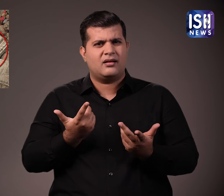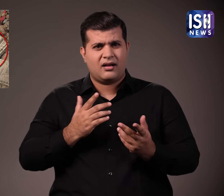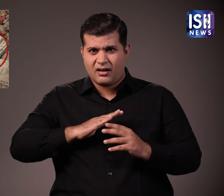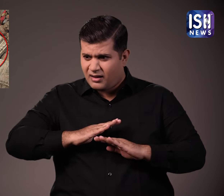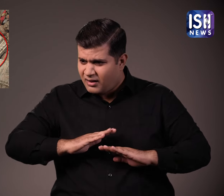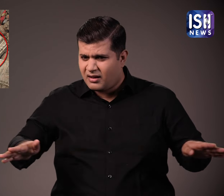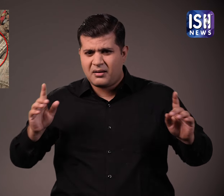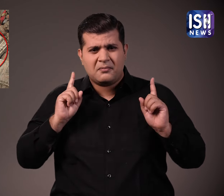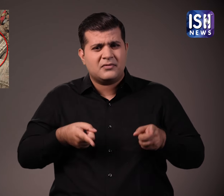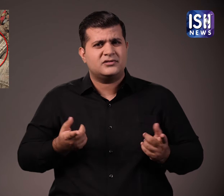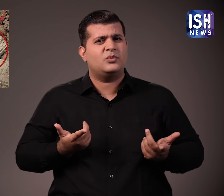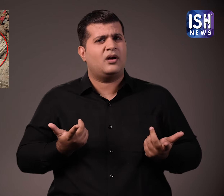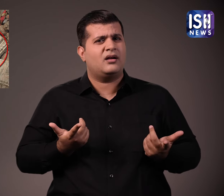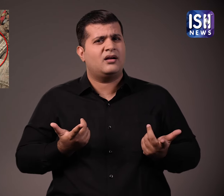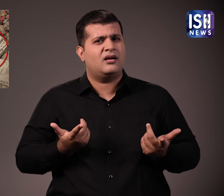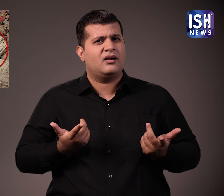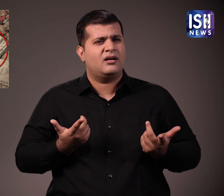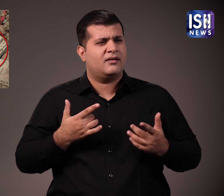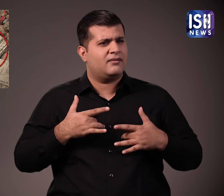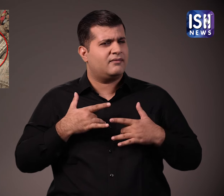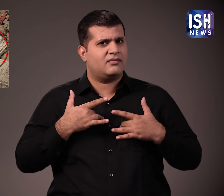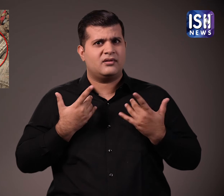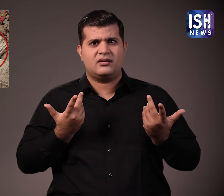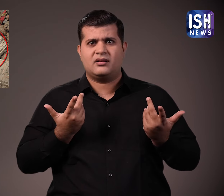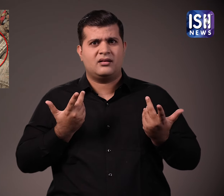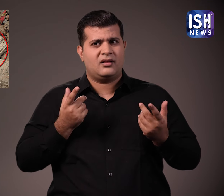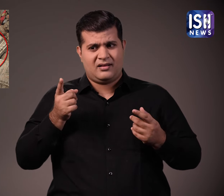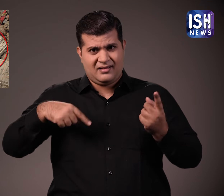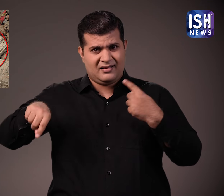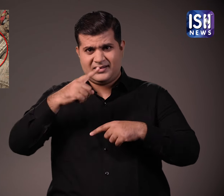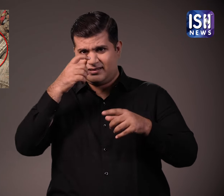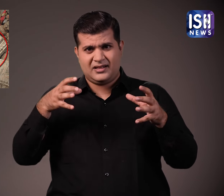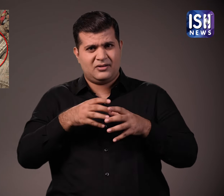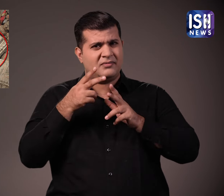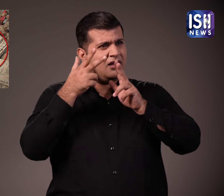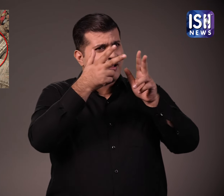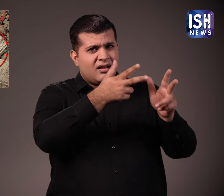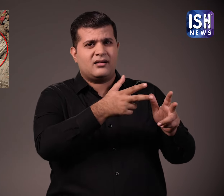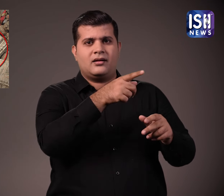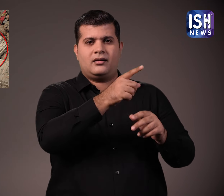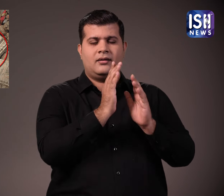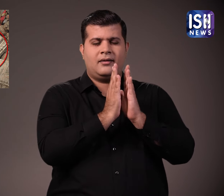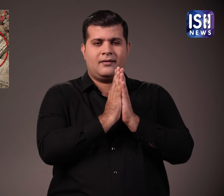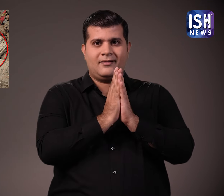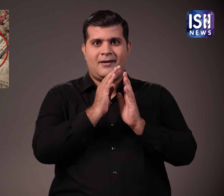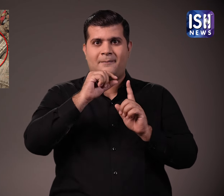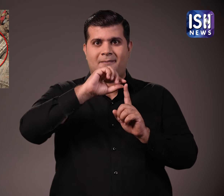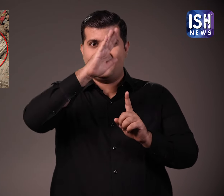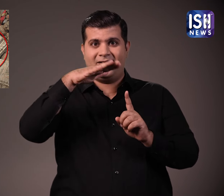उन्होंने उनके विनाश की आवशक्ता पर सवाल उठाया. जैन समुदाई ने पावागर मंदिर